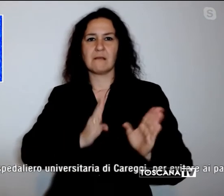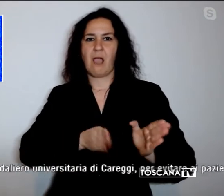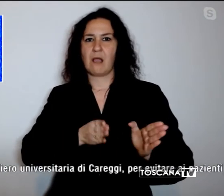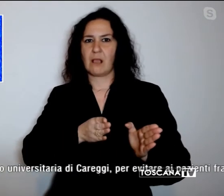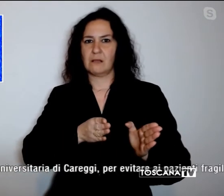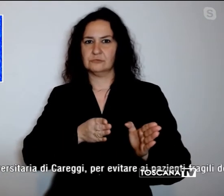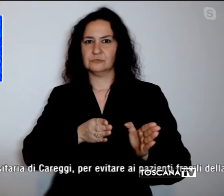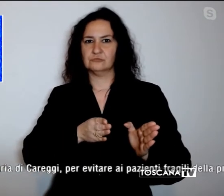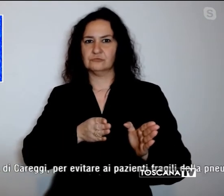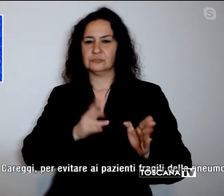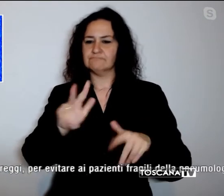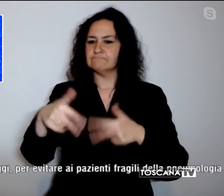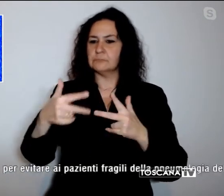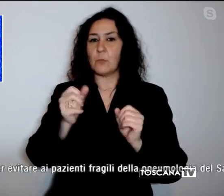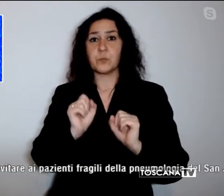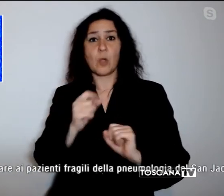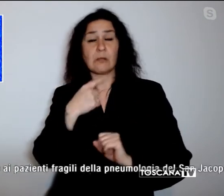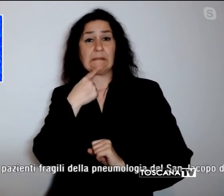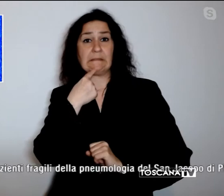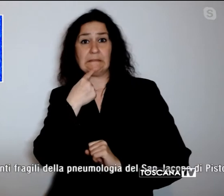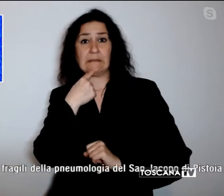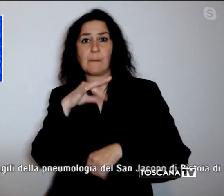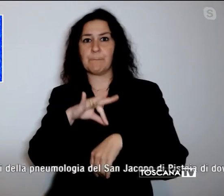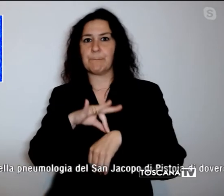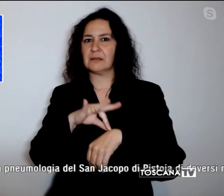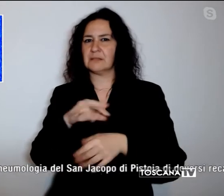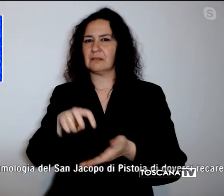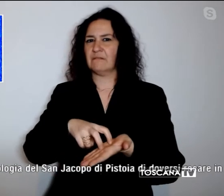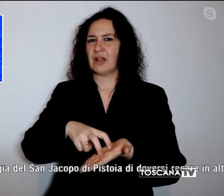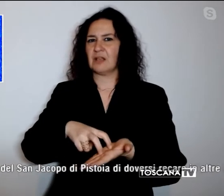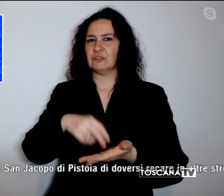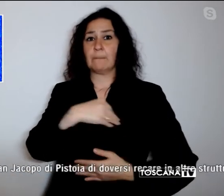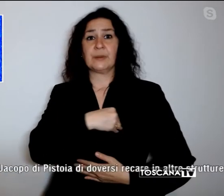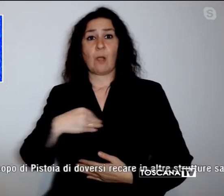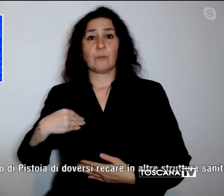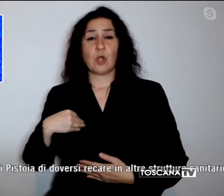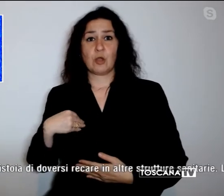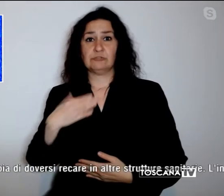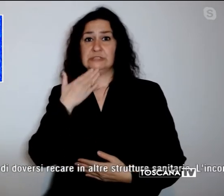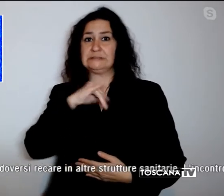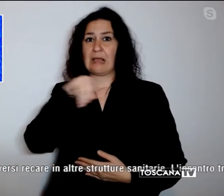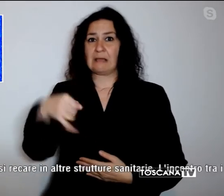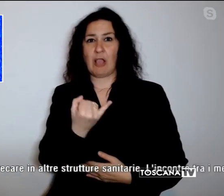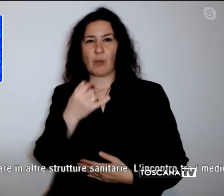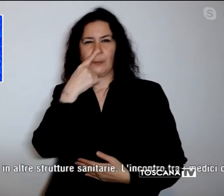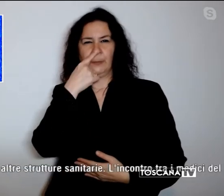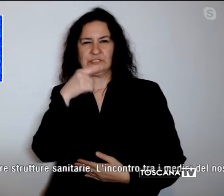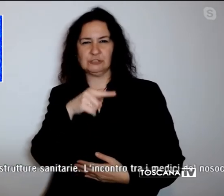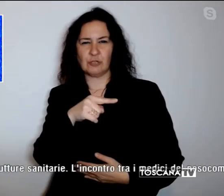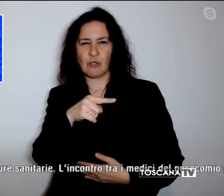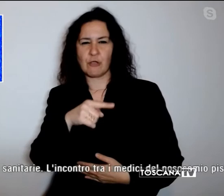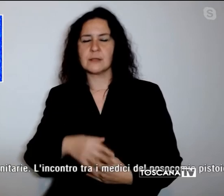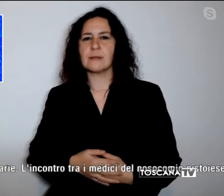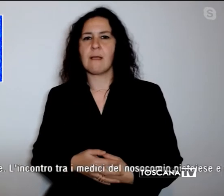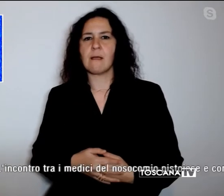evitare ai pazienti fragili della pneumologia del San Jacopo di Pistoia di doversi